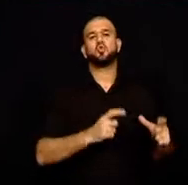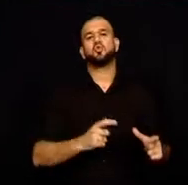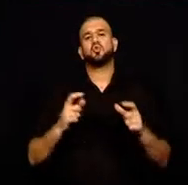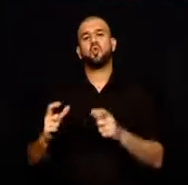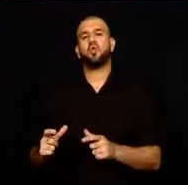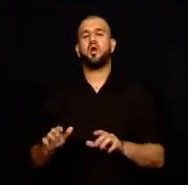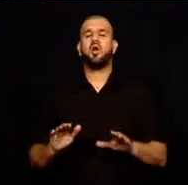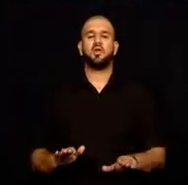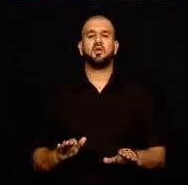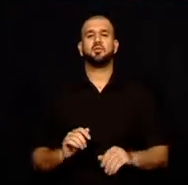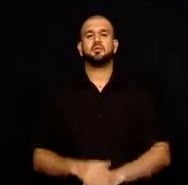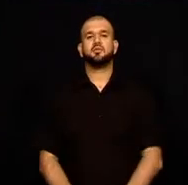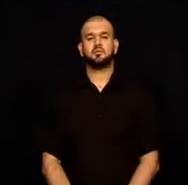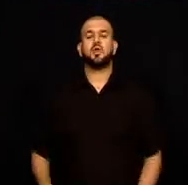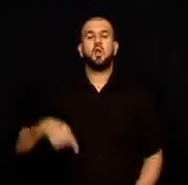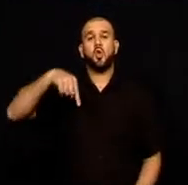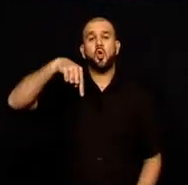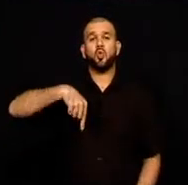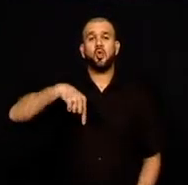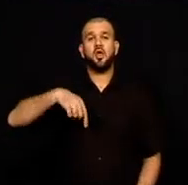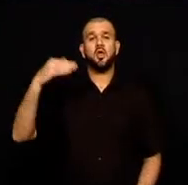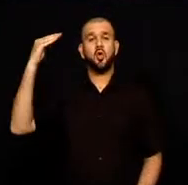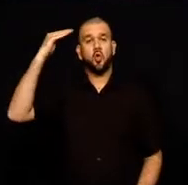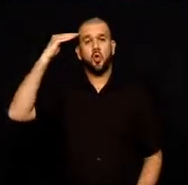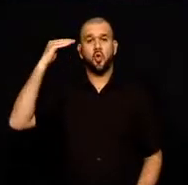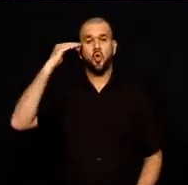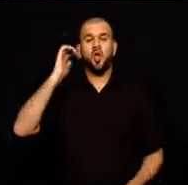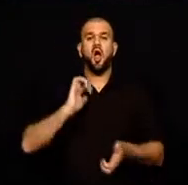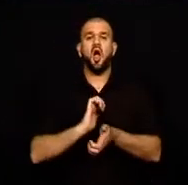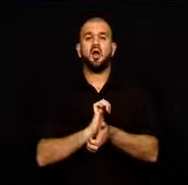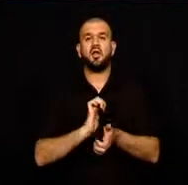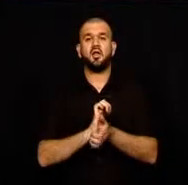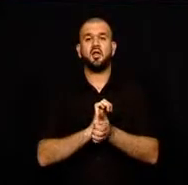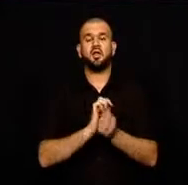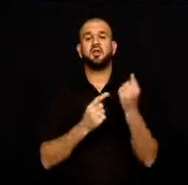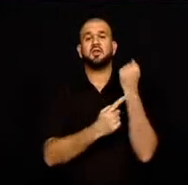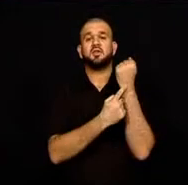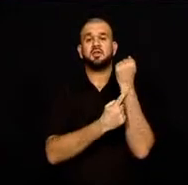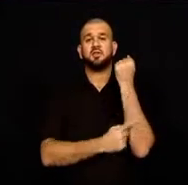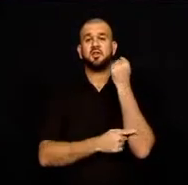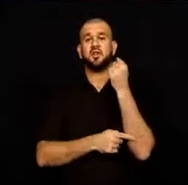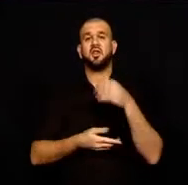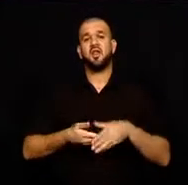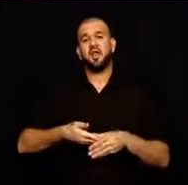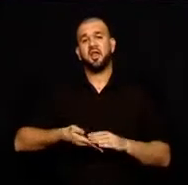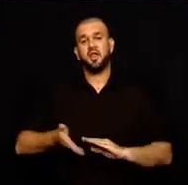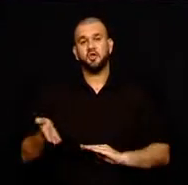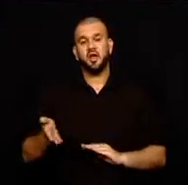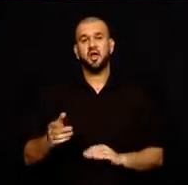terk etmek zorunda kaldı. Güney Koreli aileler sınırı geçerek